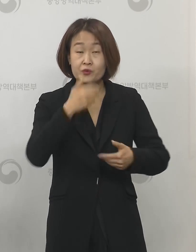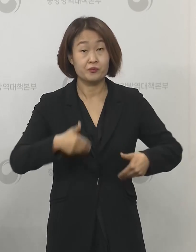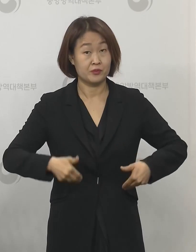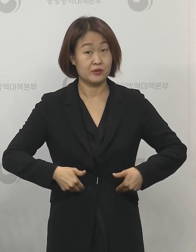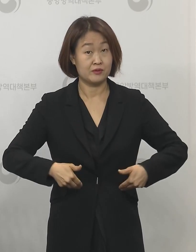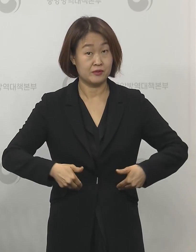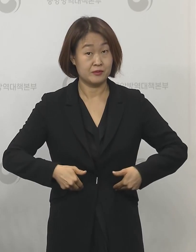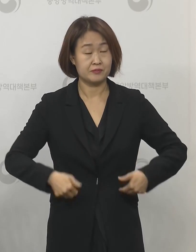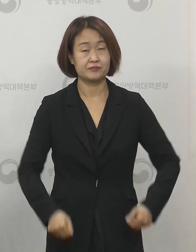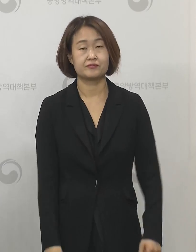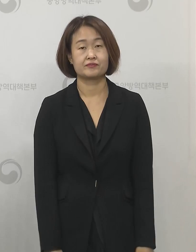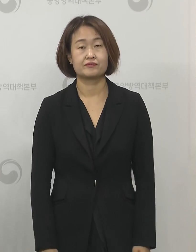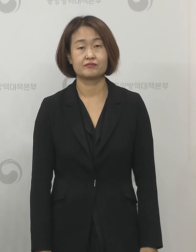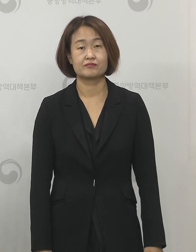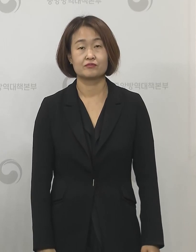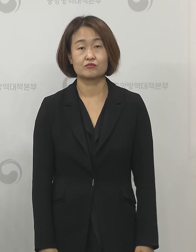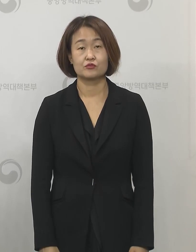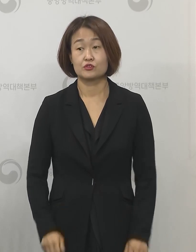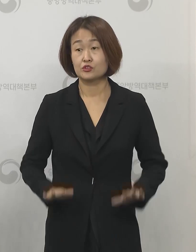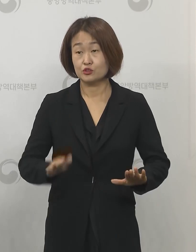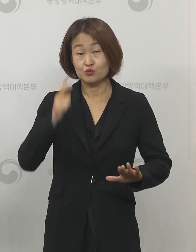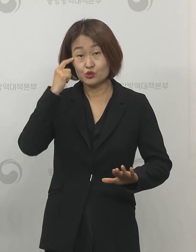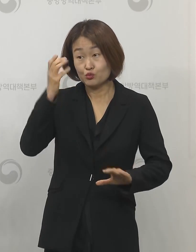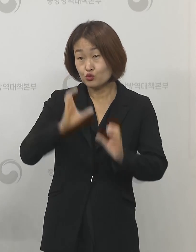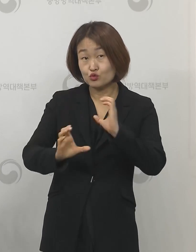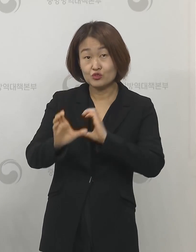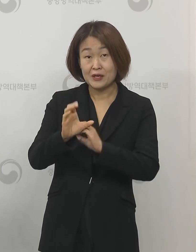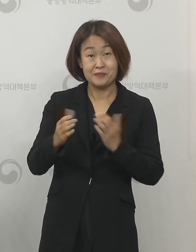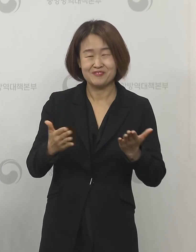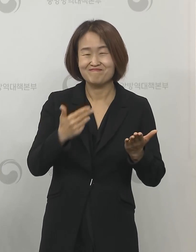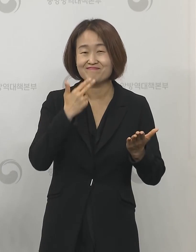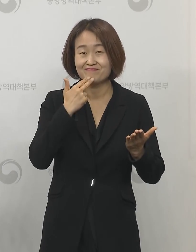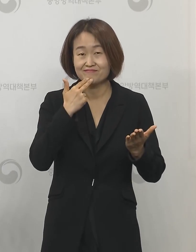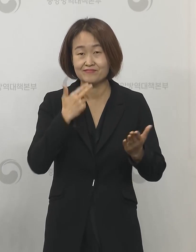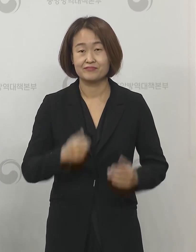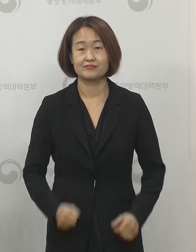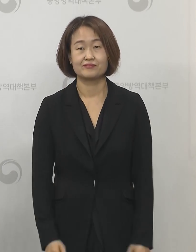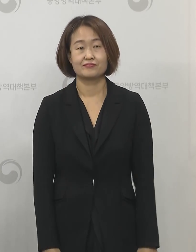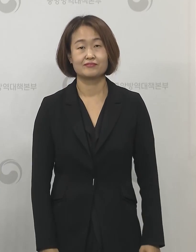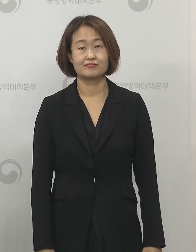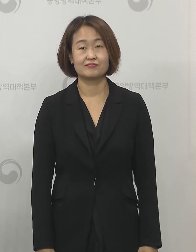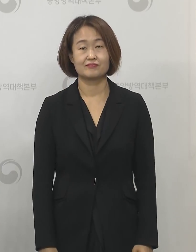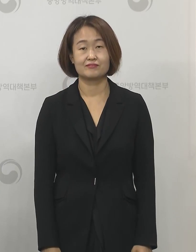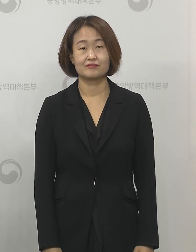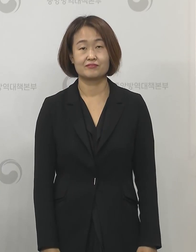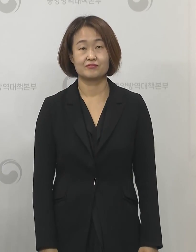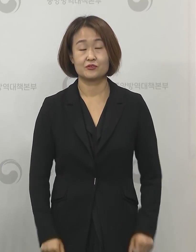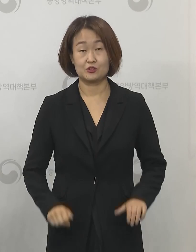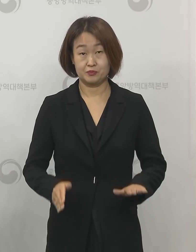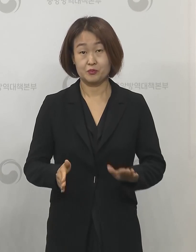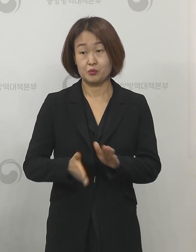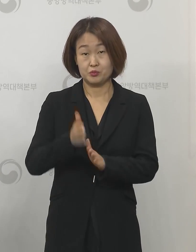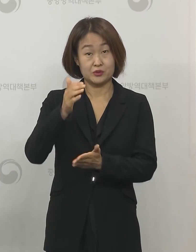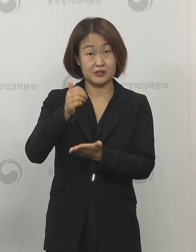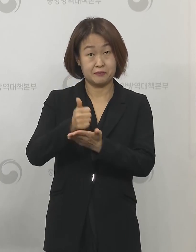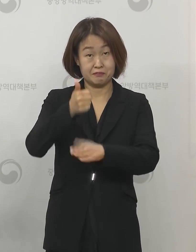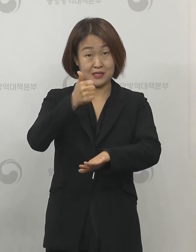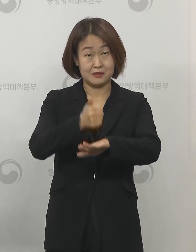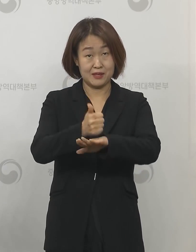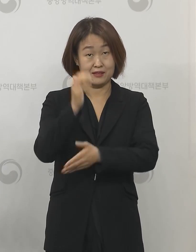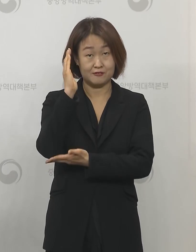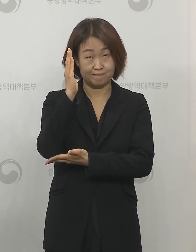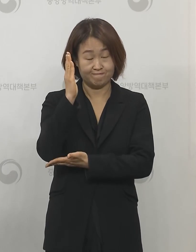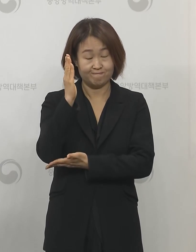네 추가 질문이 현재 없으신데요 그러면 본부장 마무리 발언 듣고